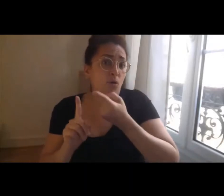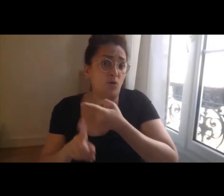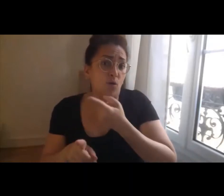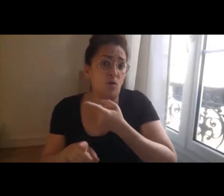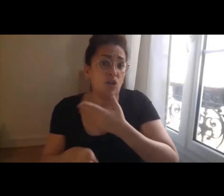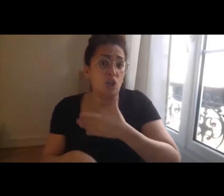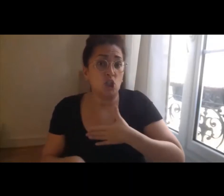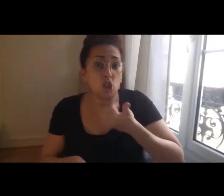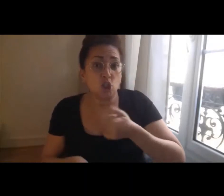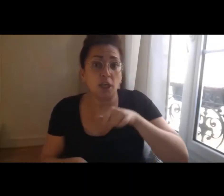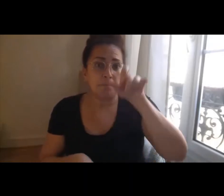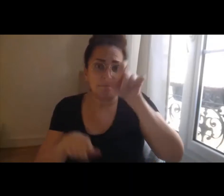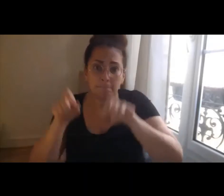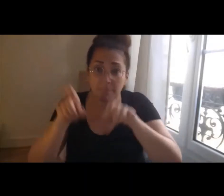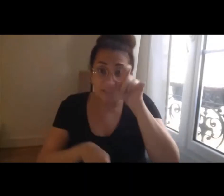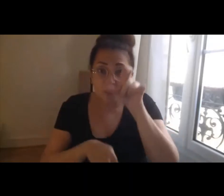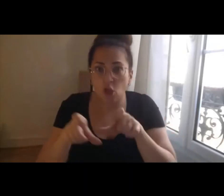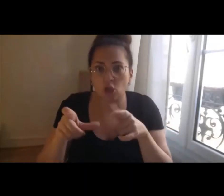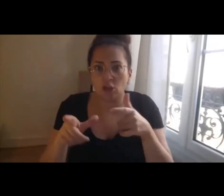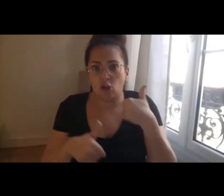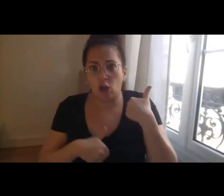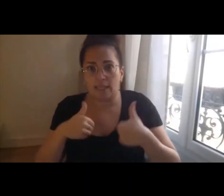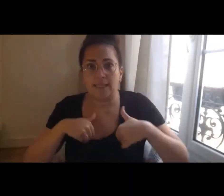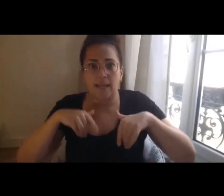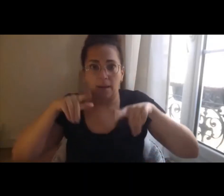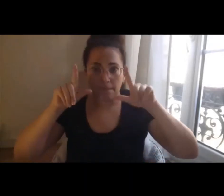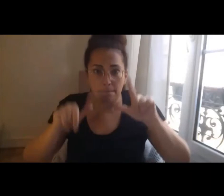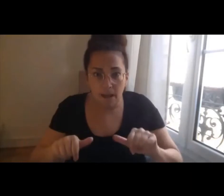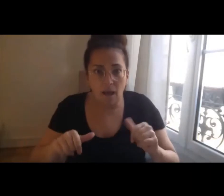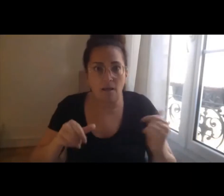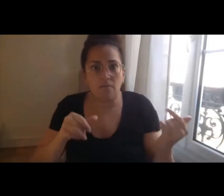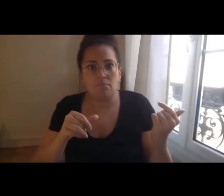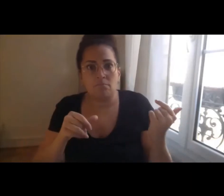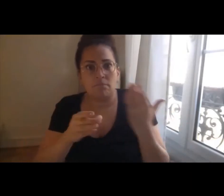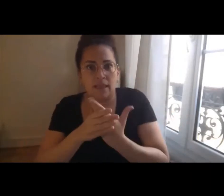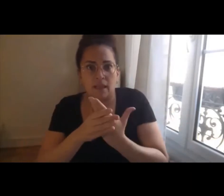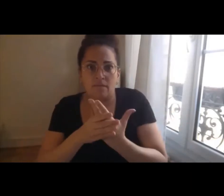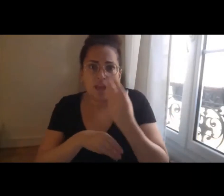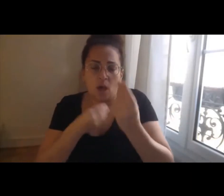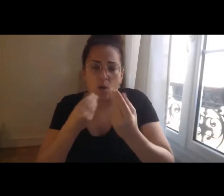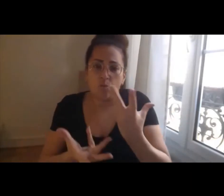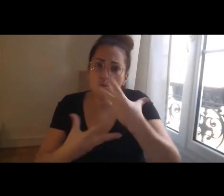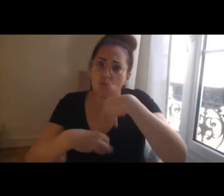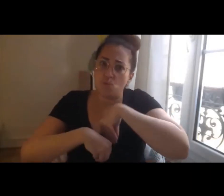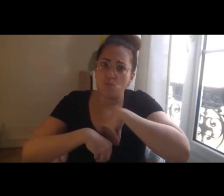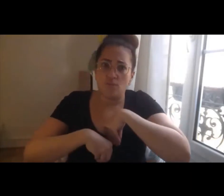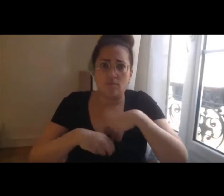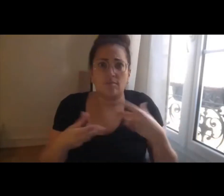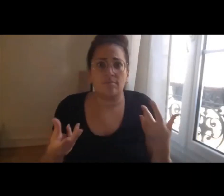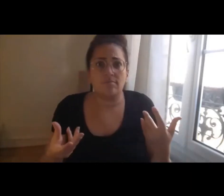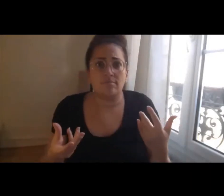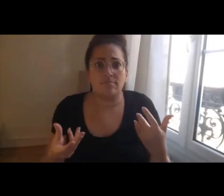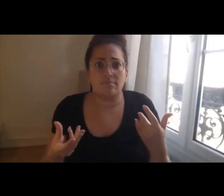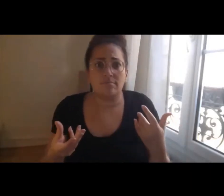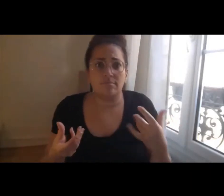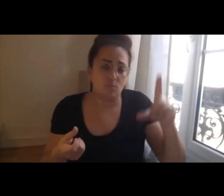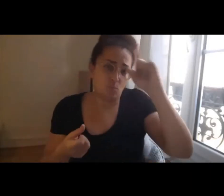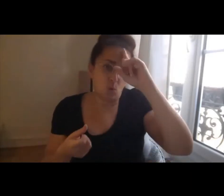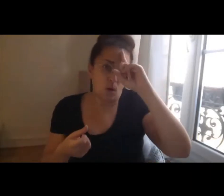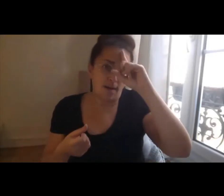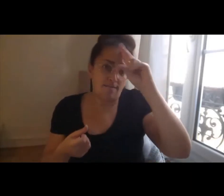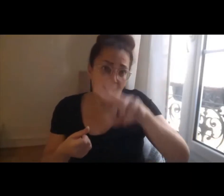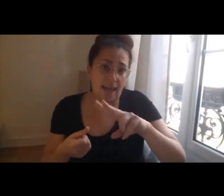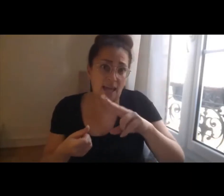personnes concernées, qu'elle développe de nouveaux partenariats parce que là aussi il faut enrichir les regards